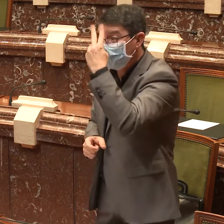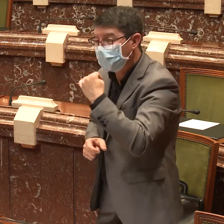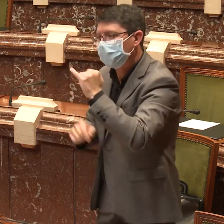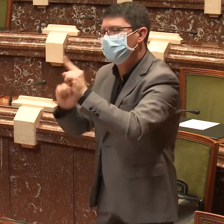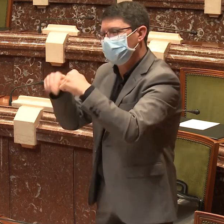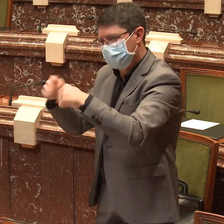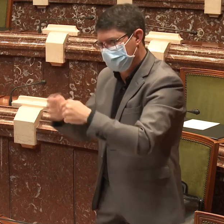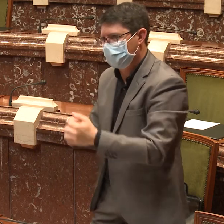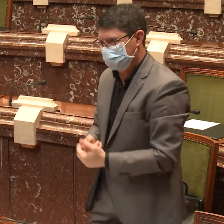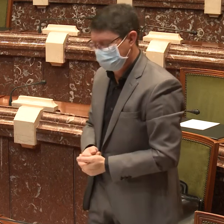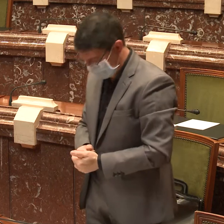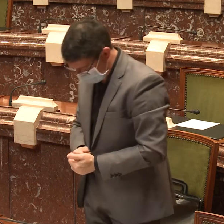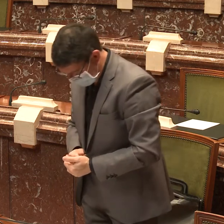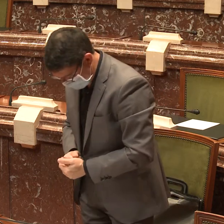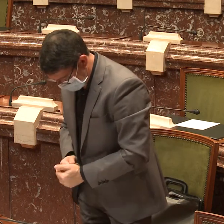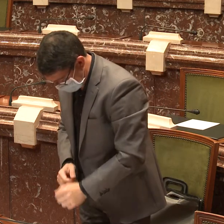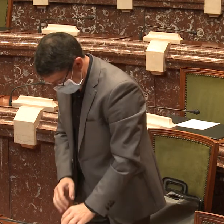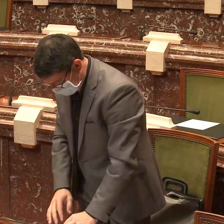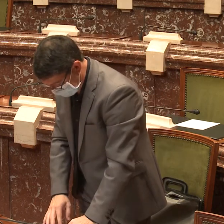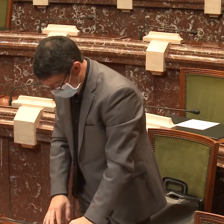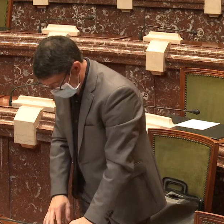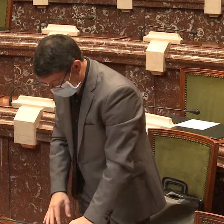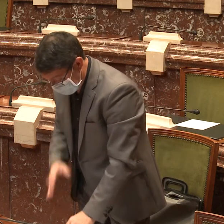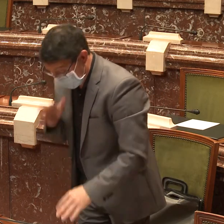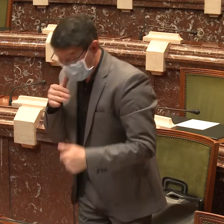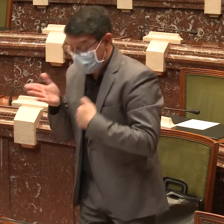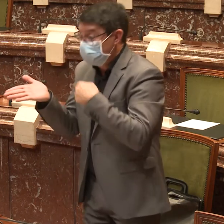De las personas sordas, sordociegas y sus familias. Repito.